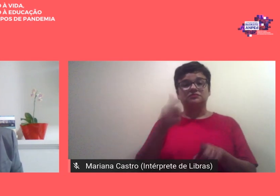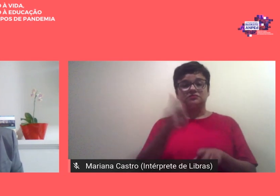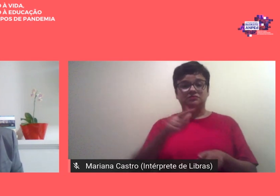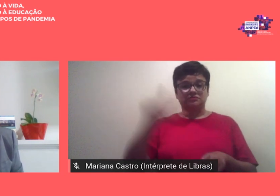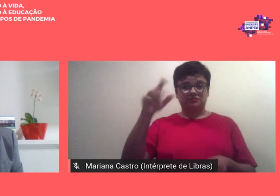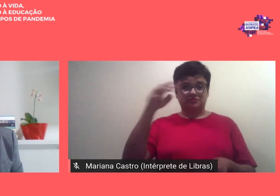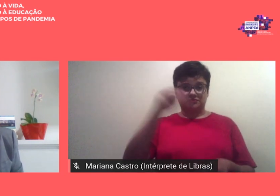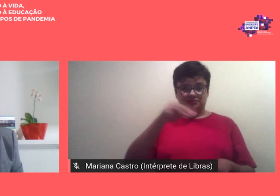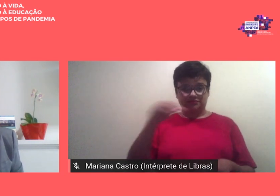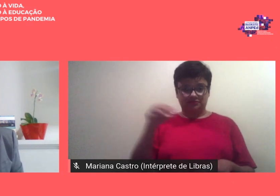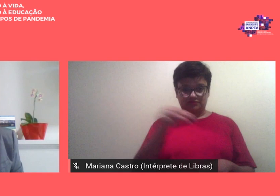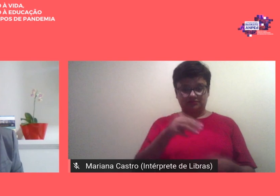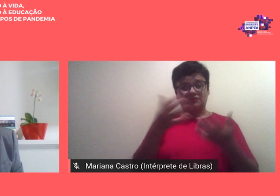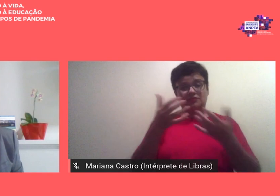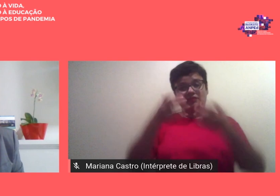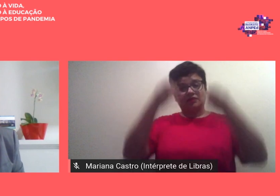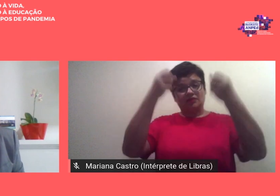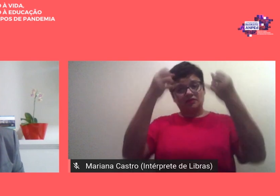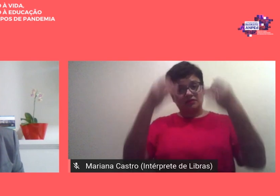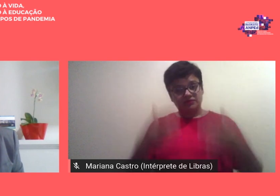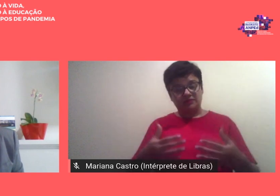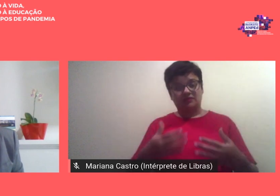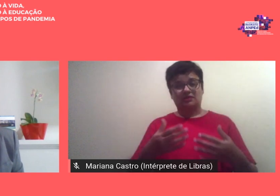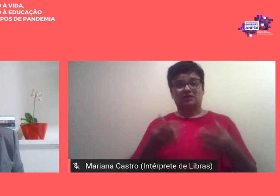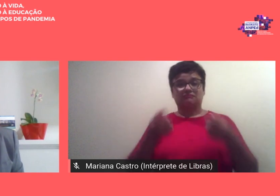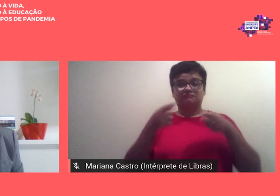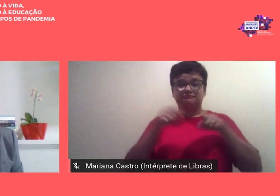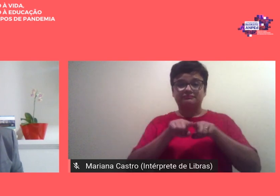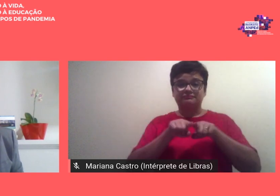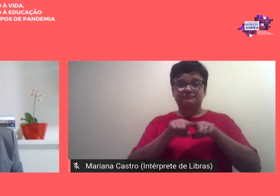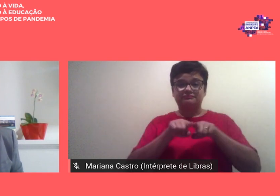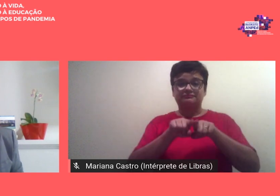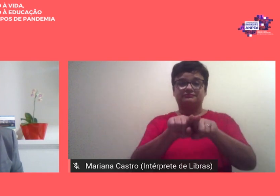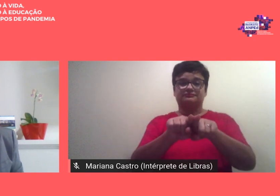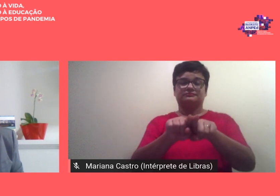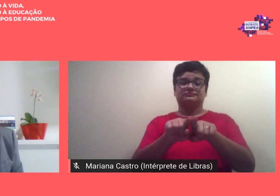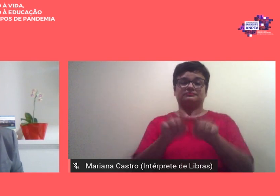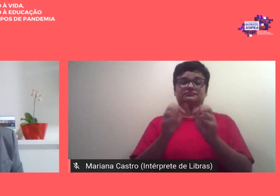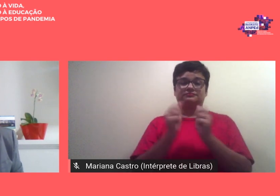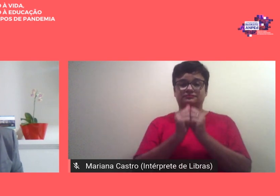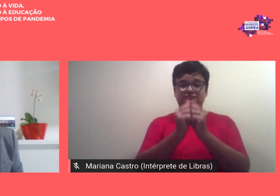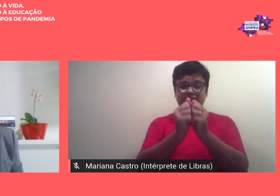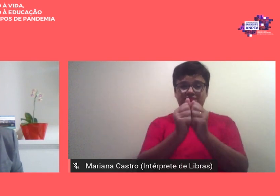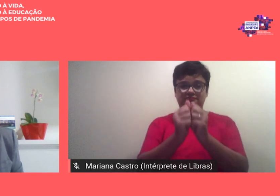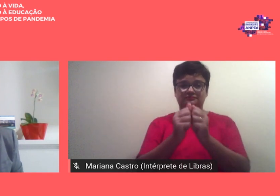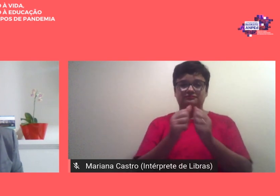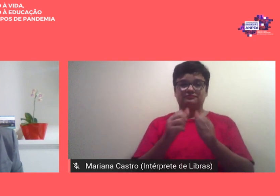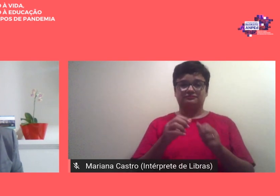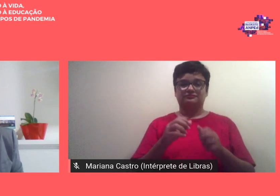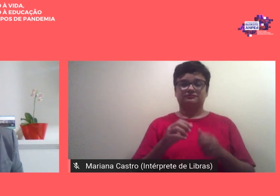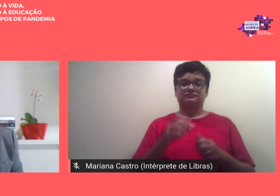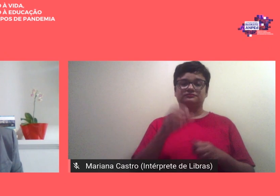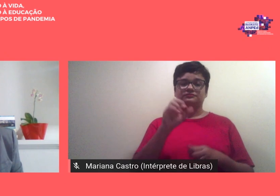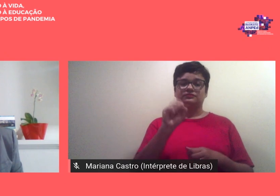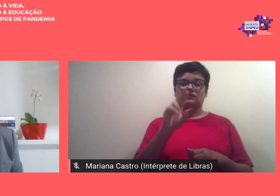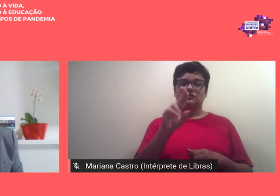quero destacar aqui as parcerias formativas carreadas com a regional sudeste